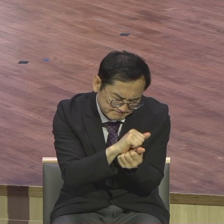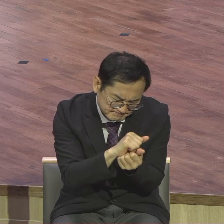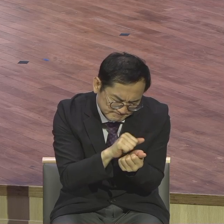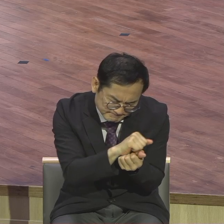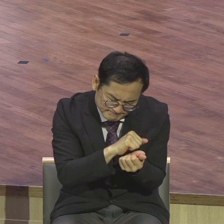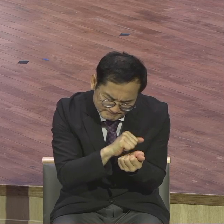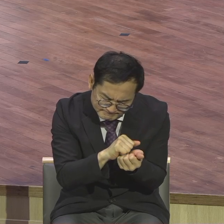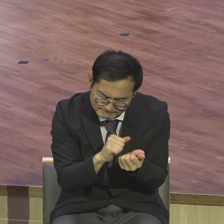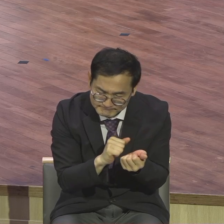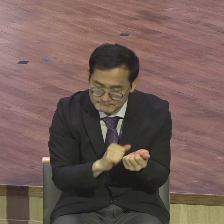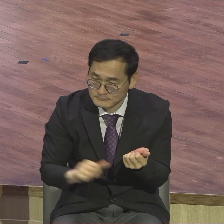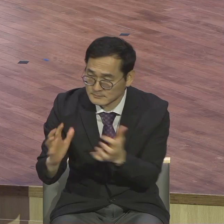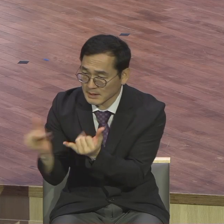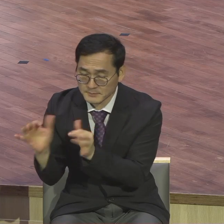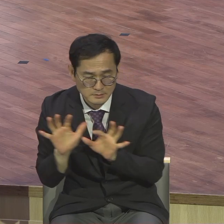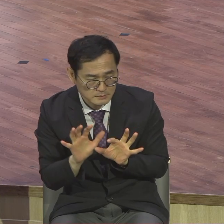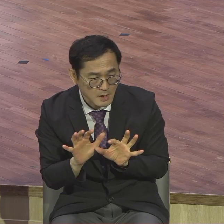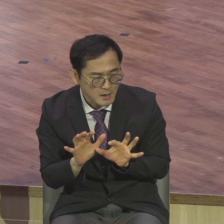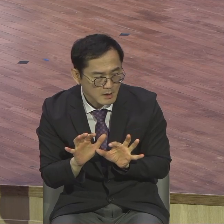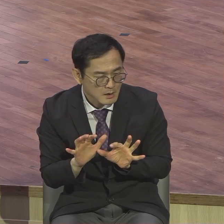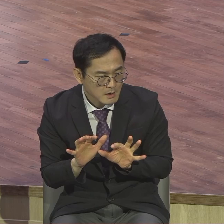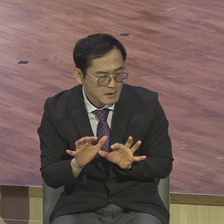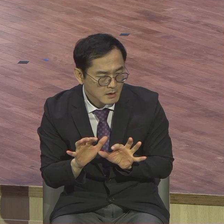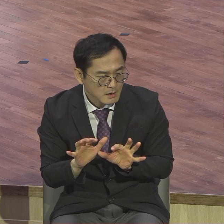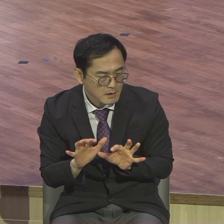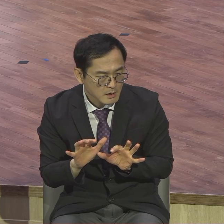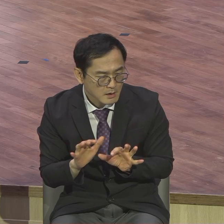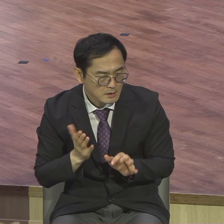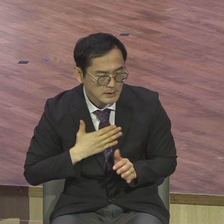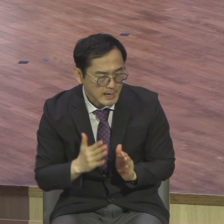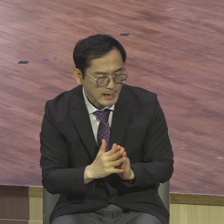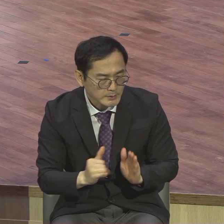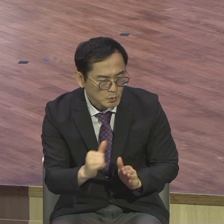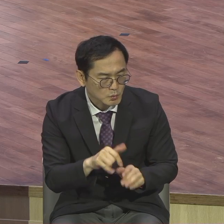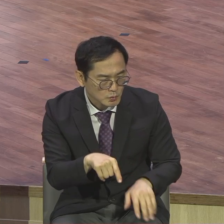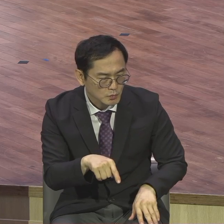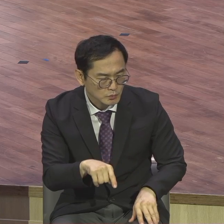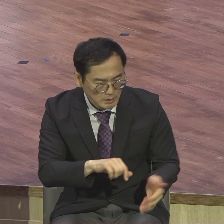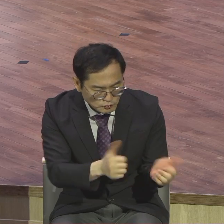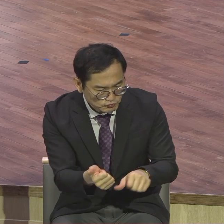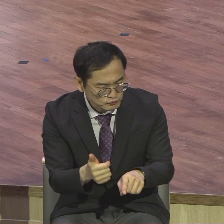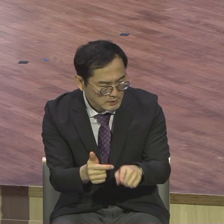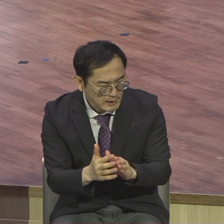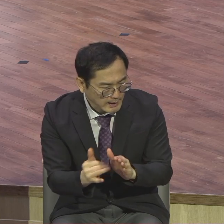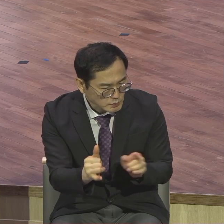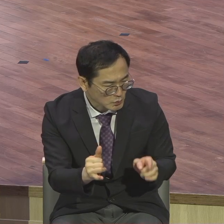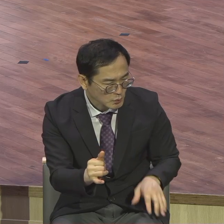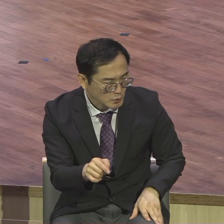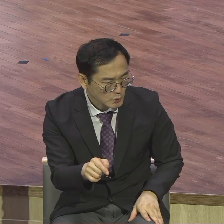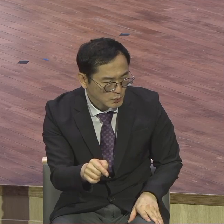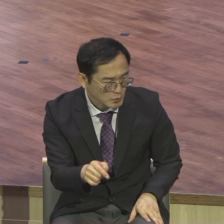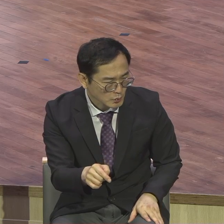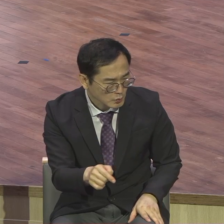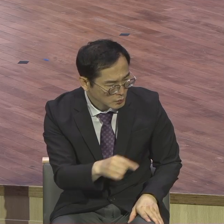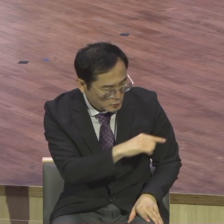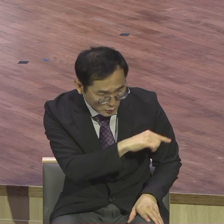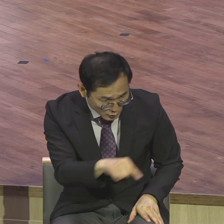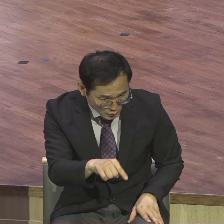사람들이 감동받죠. 교회에서 나와가지고 알지도 못하는 분이 그렇게 자기 아버지를, 자기